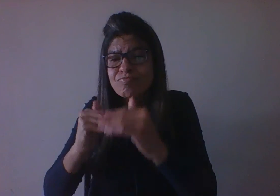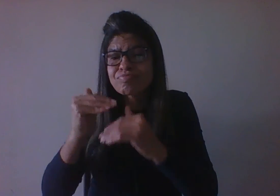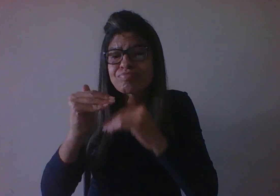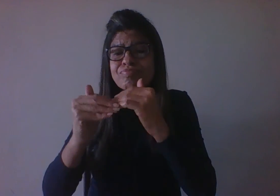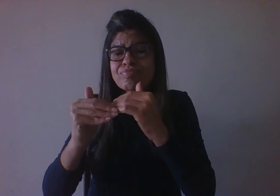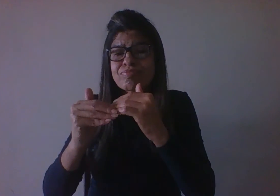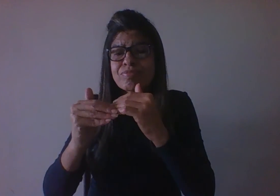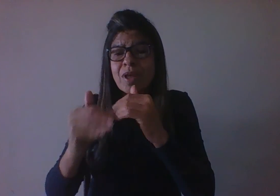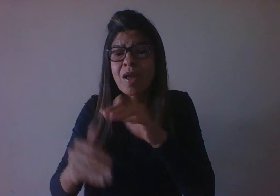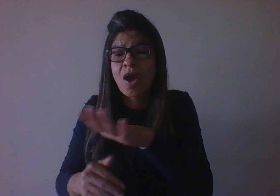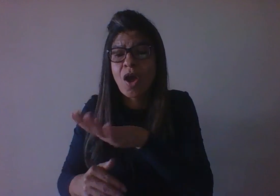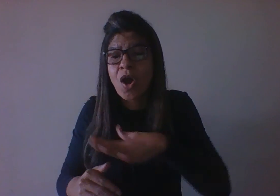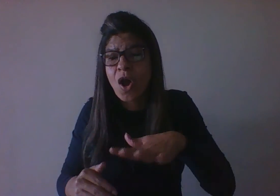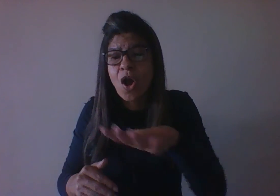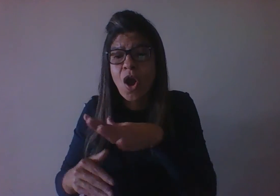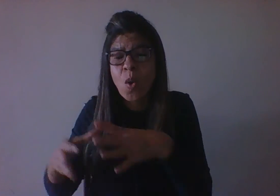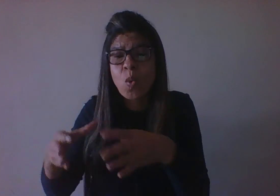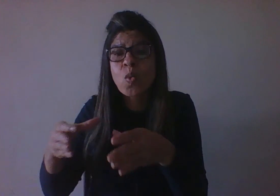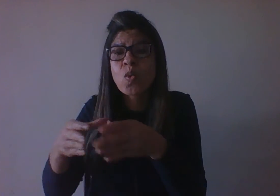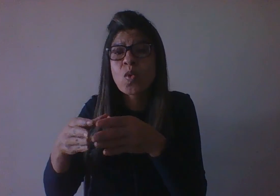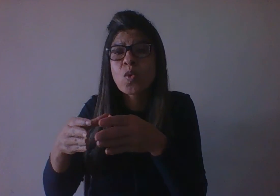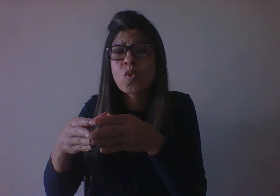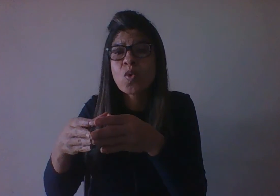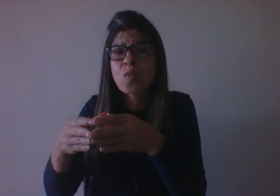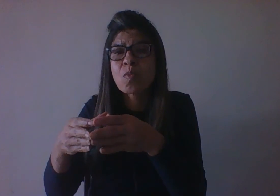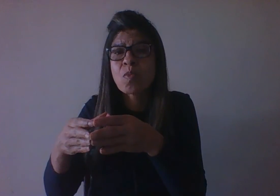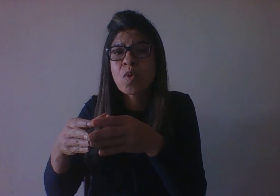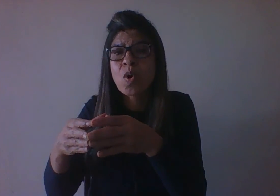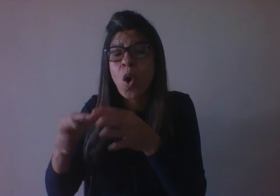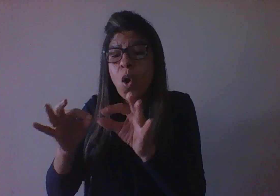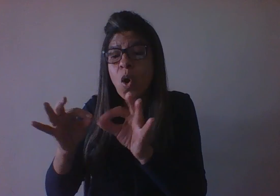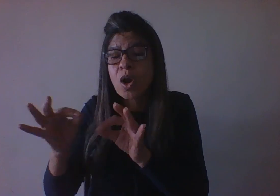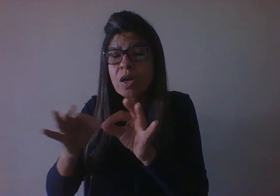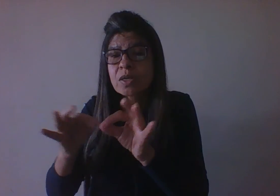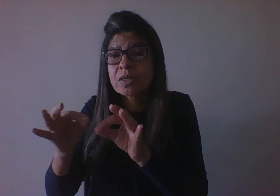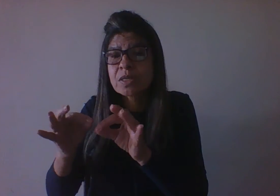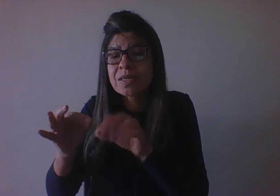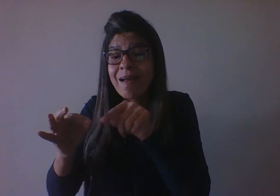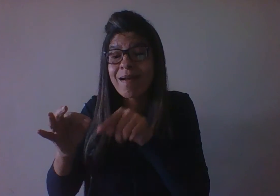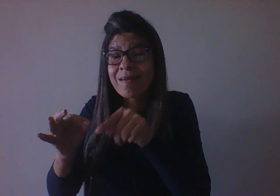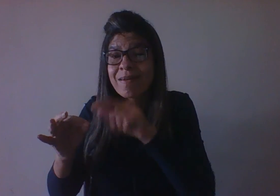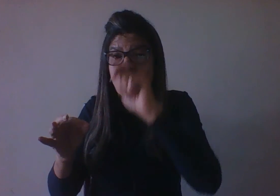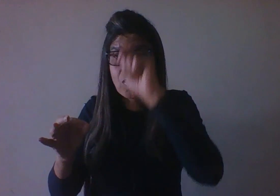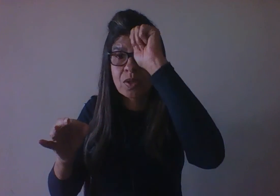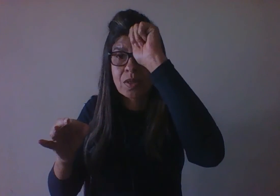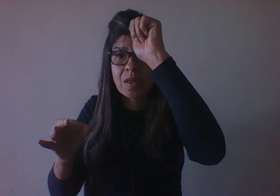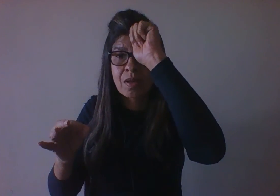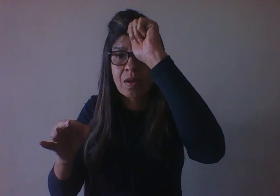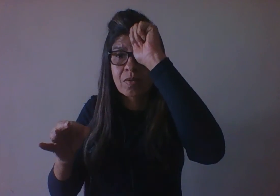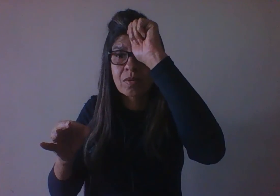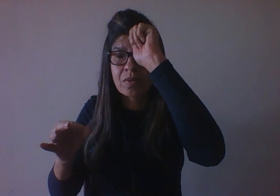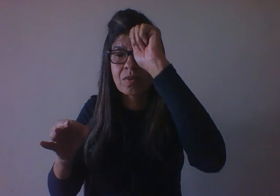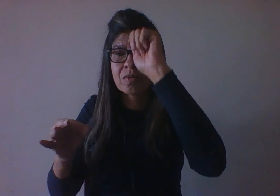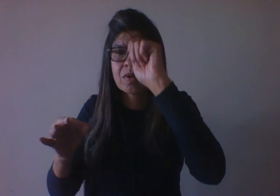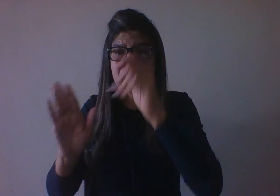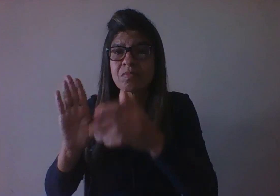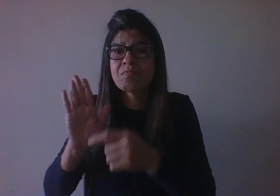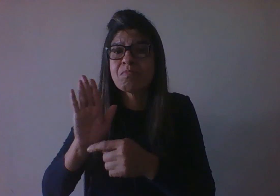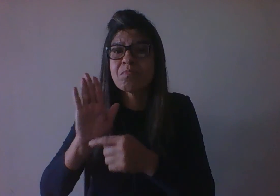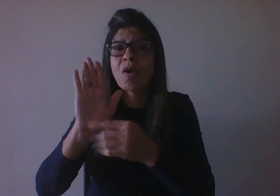chamar de organicista, são os grupos, são os autores que trabalham com propostas de